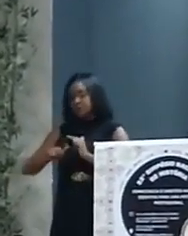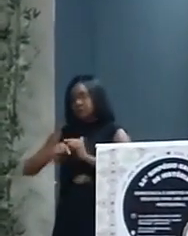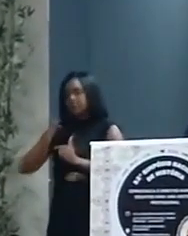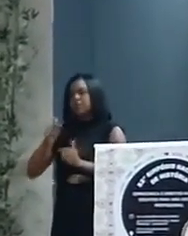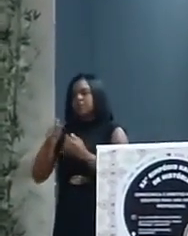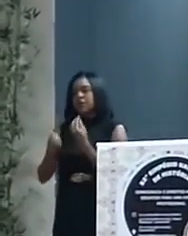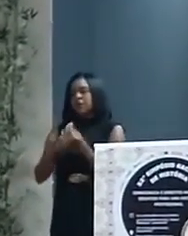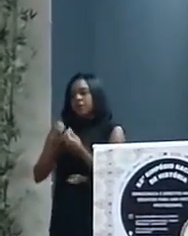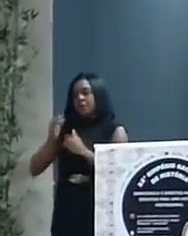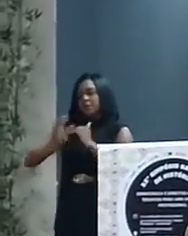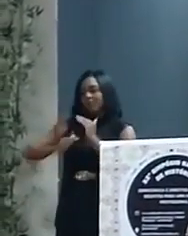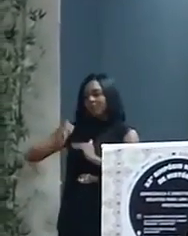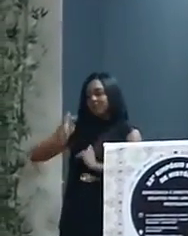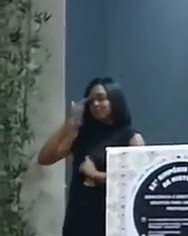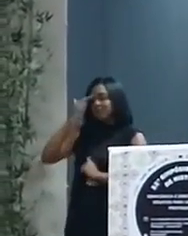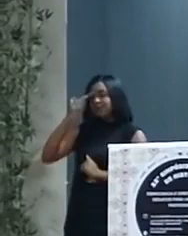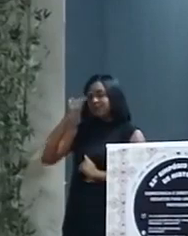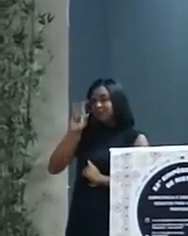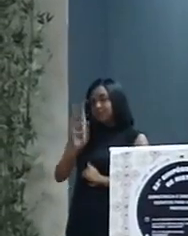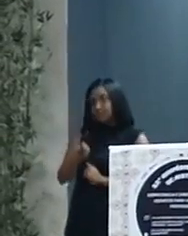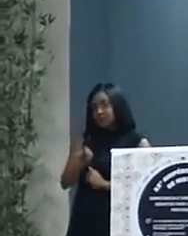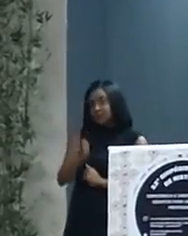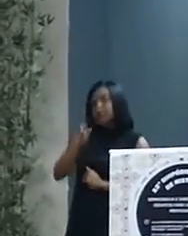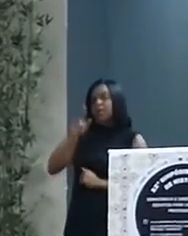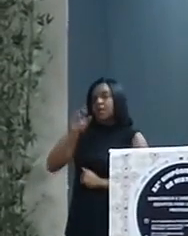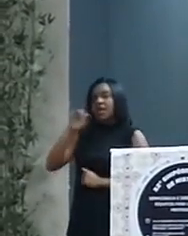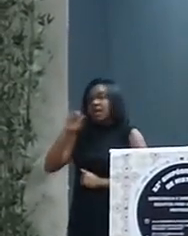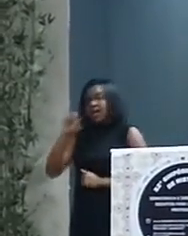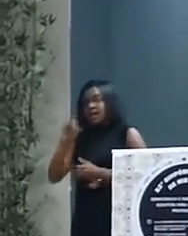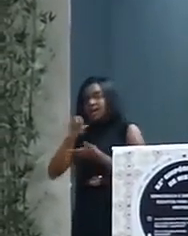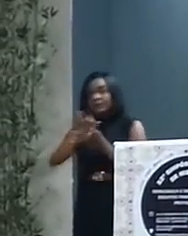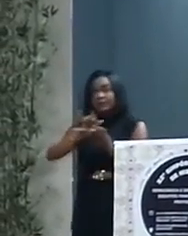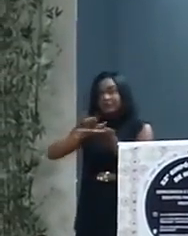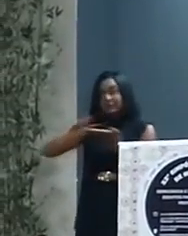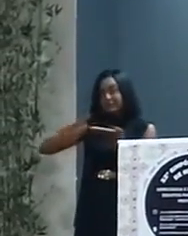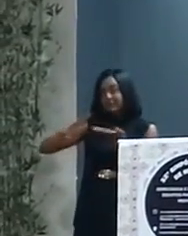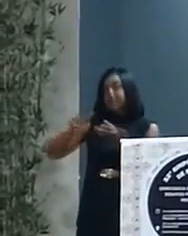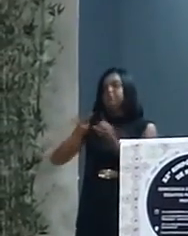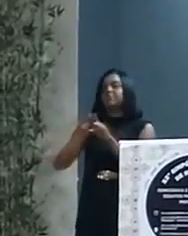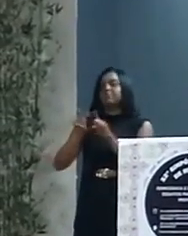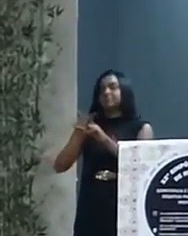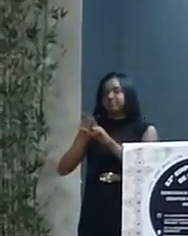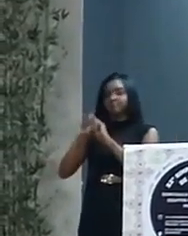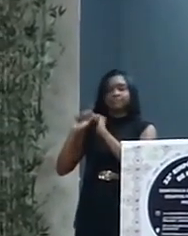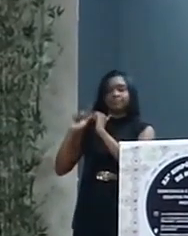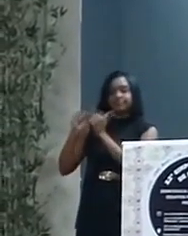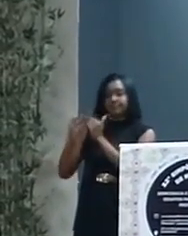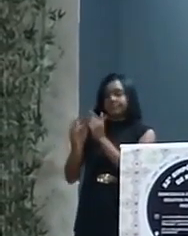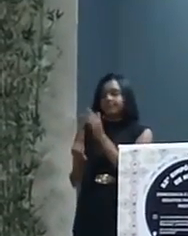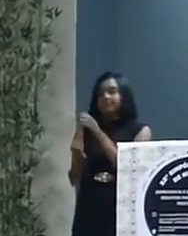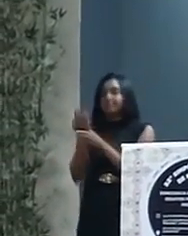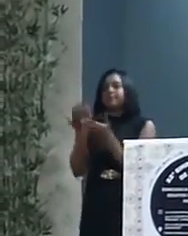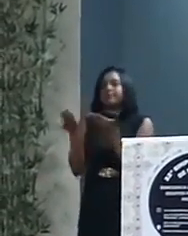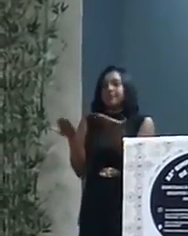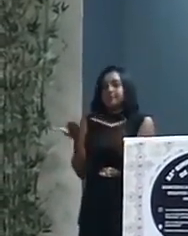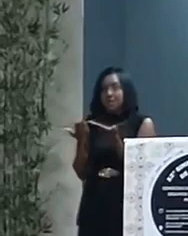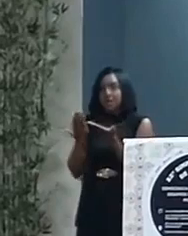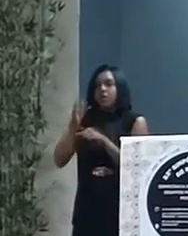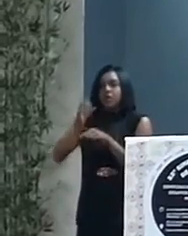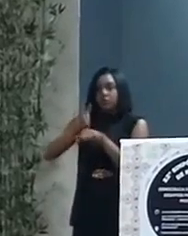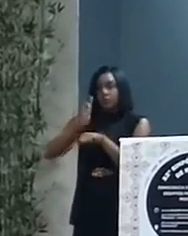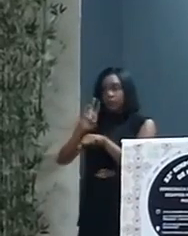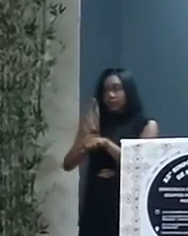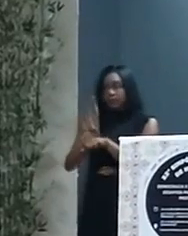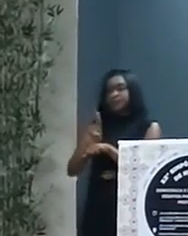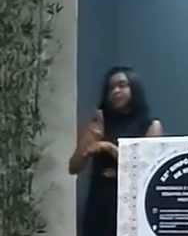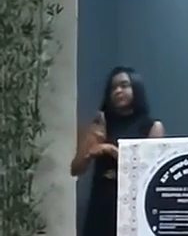como o Prof. História, seja o Prof. Rede, seja os diversos outros mestrados profissionais criados, agora também doutorado,